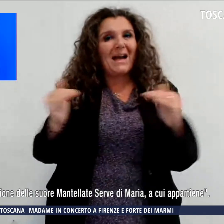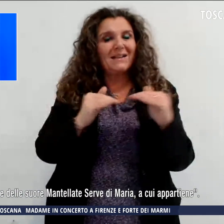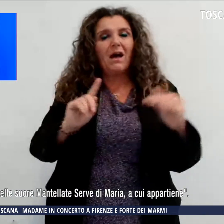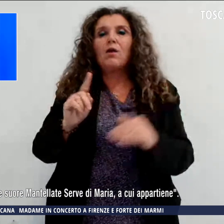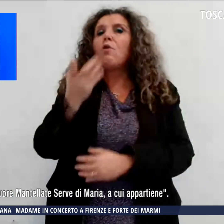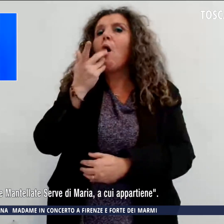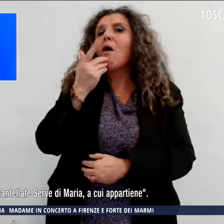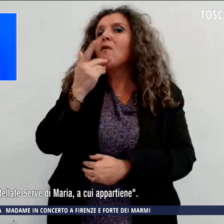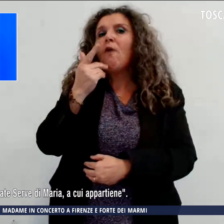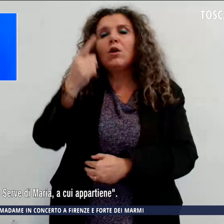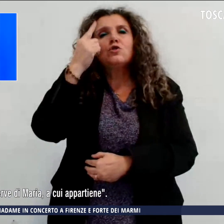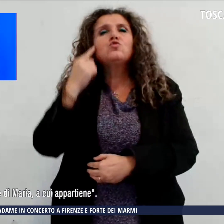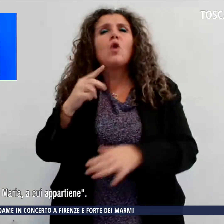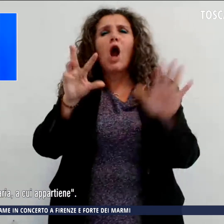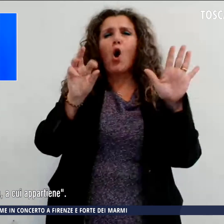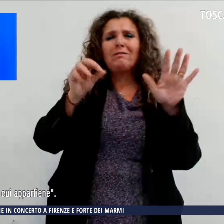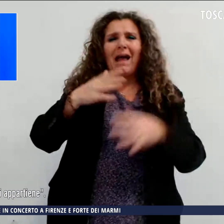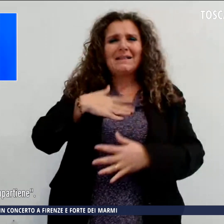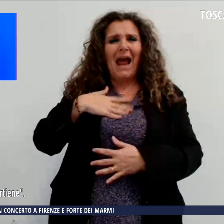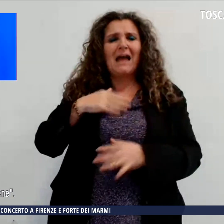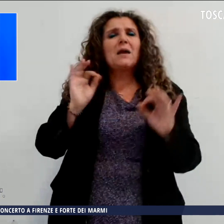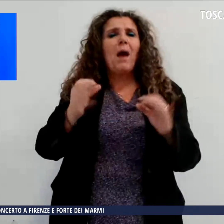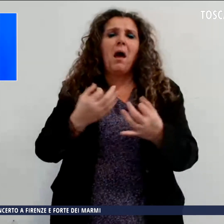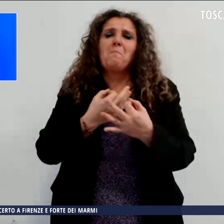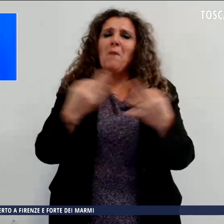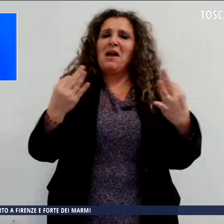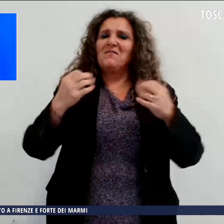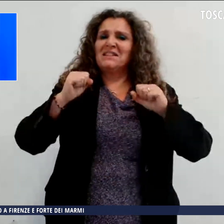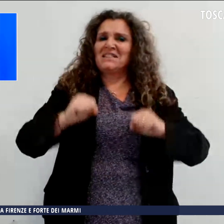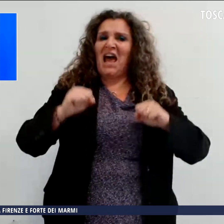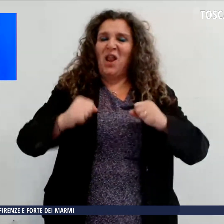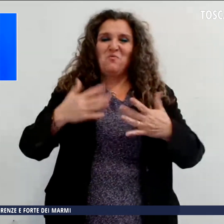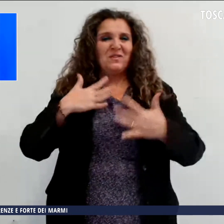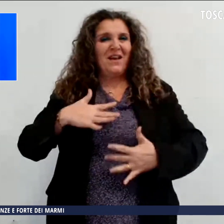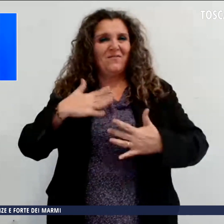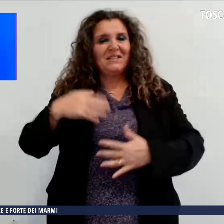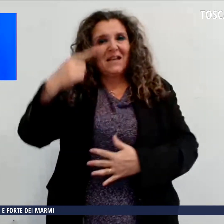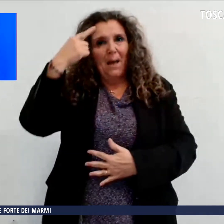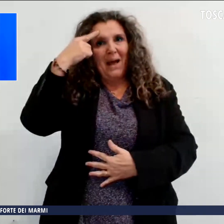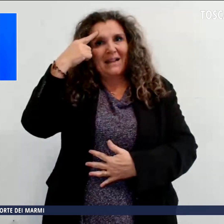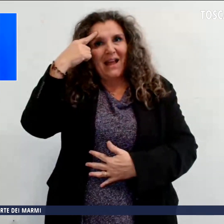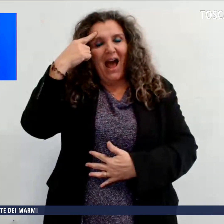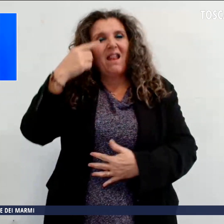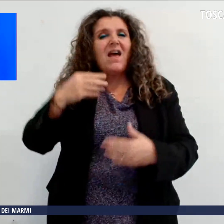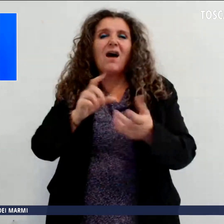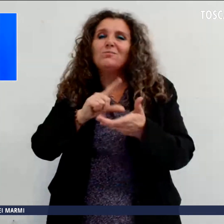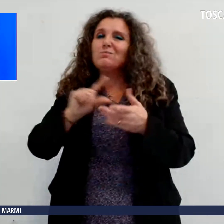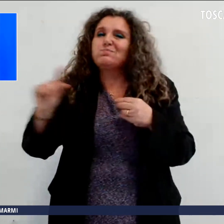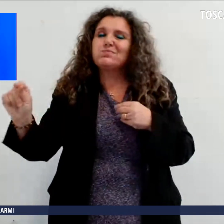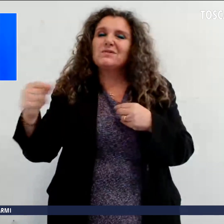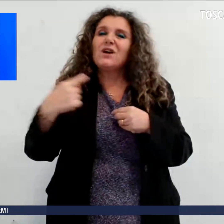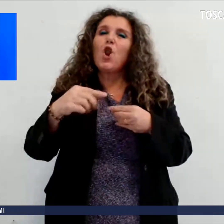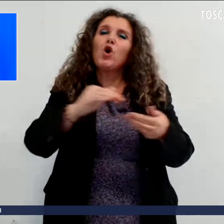Suora, ottantenne ma in perfetta salute fisica e mentale, lasci la loro comunità